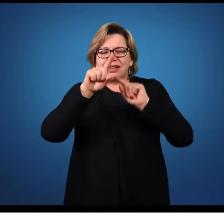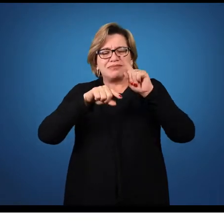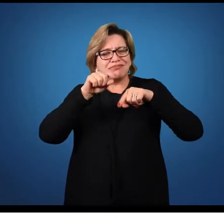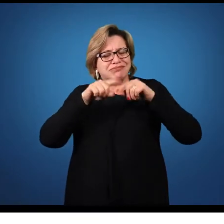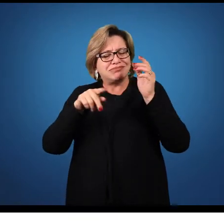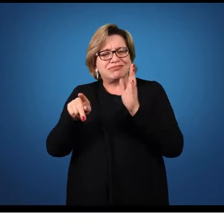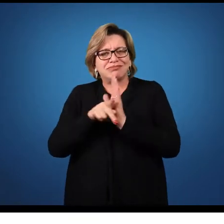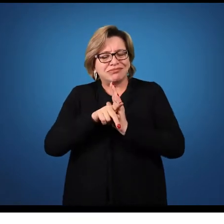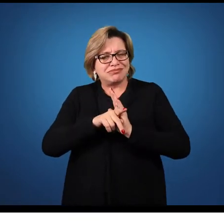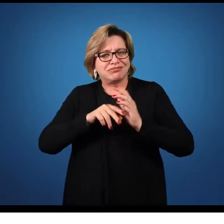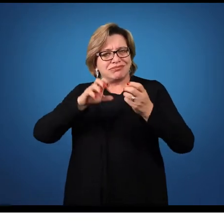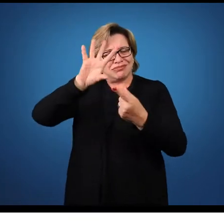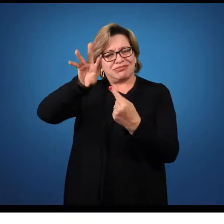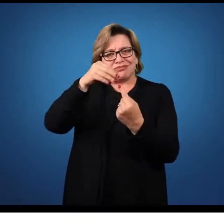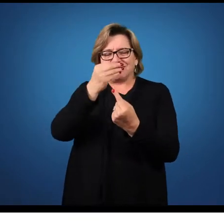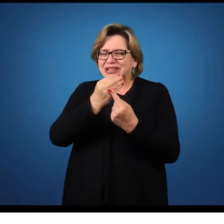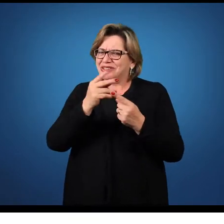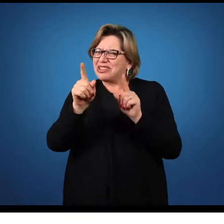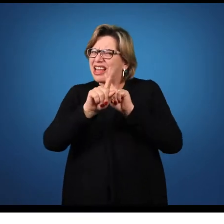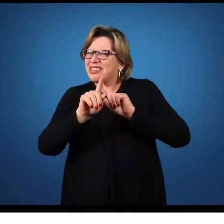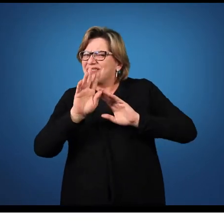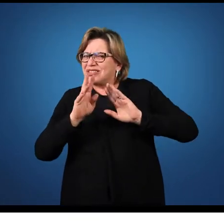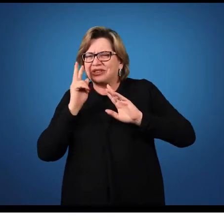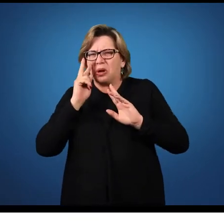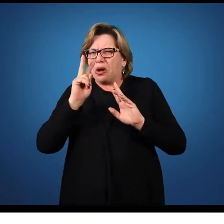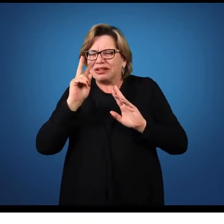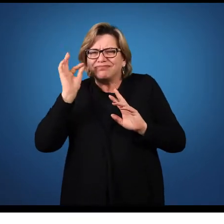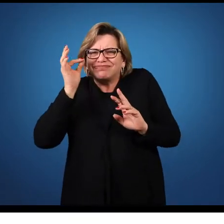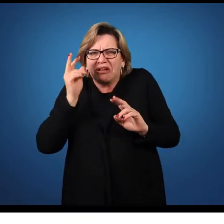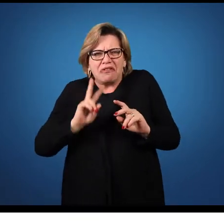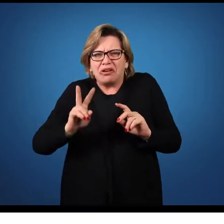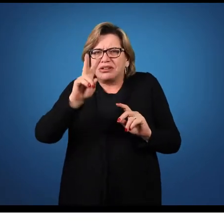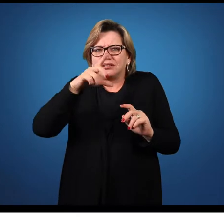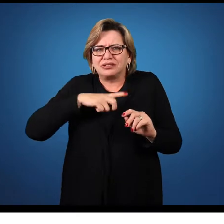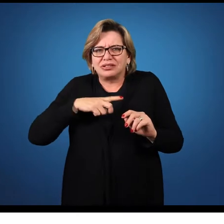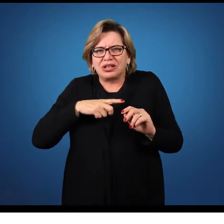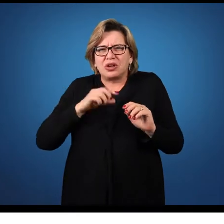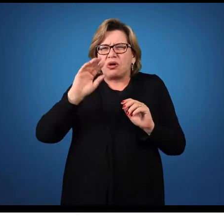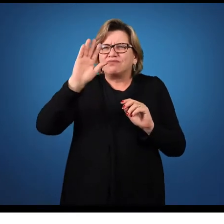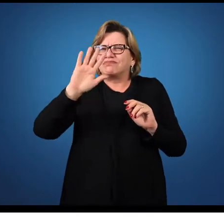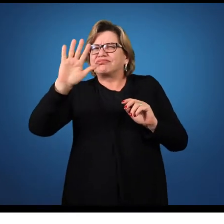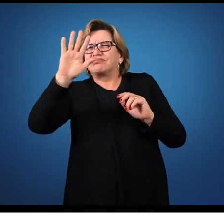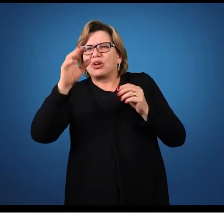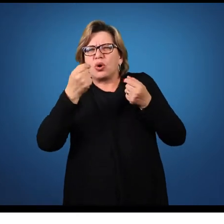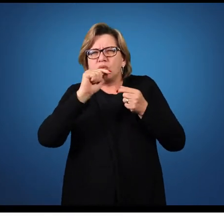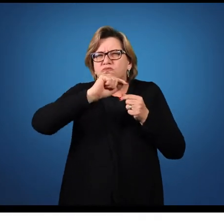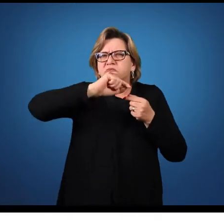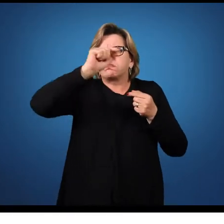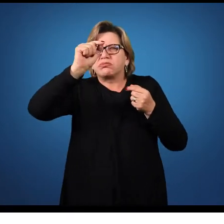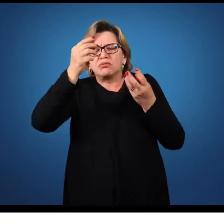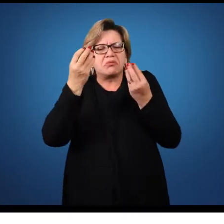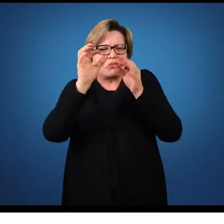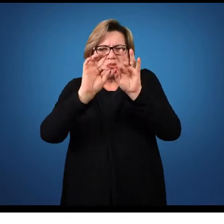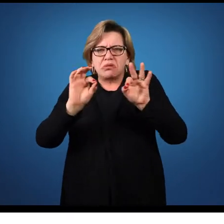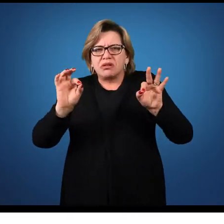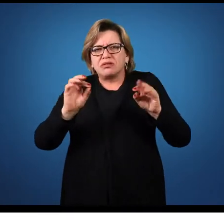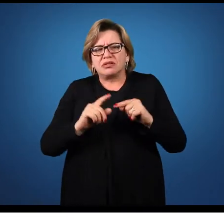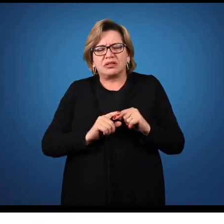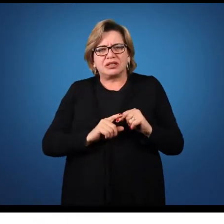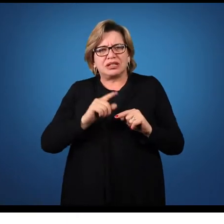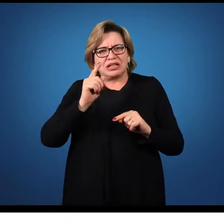obra que você não dá muito valor para ele numa primeira olhada. Uma mancha, um risco, um traço.